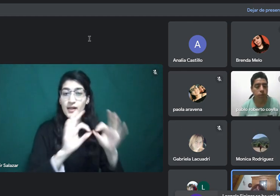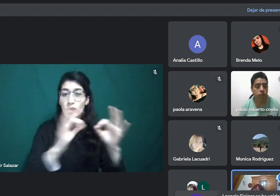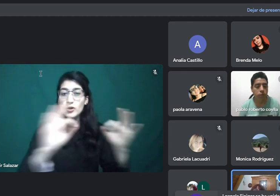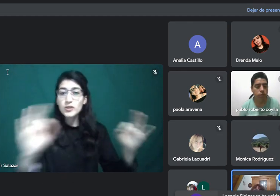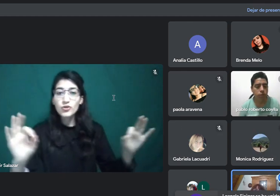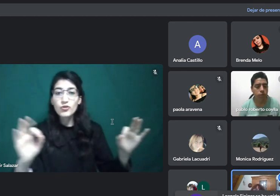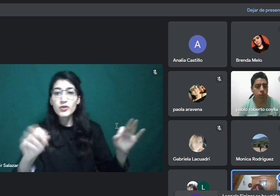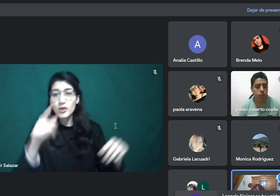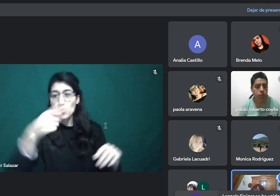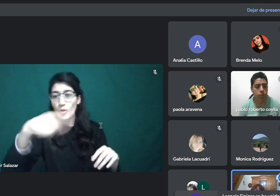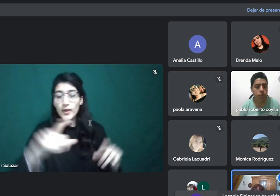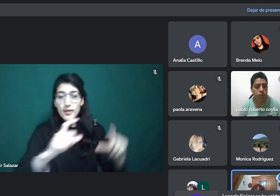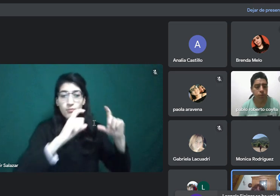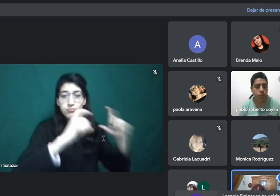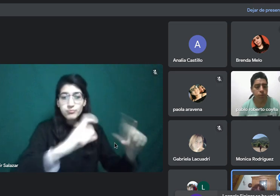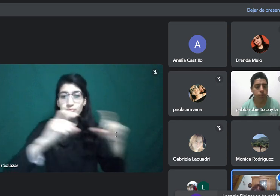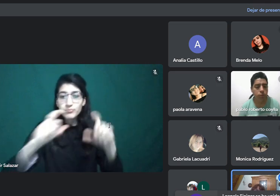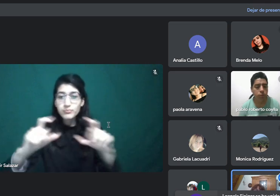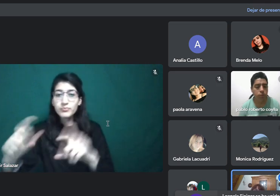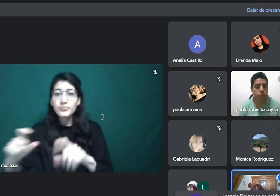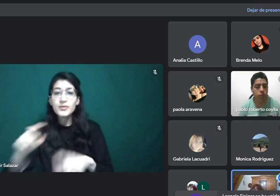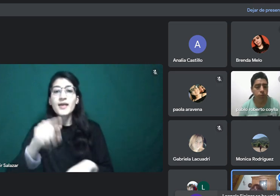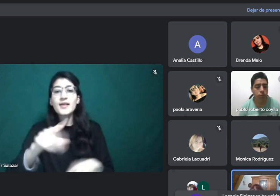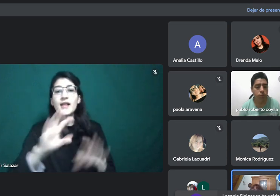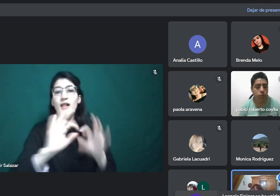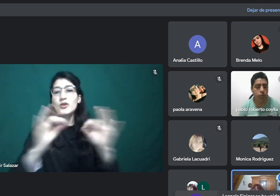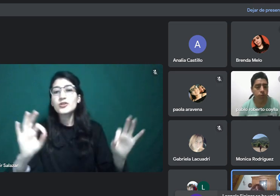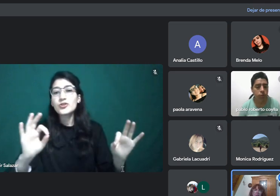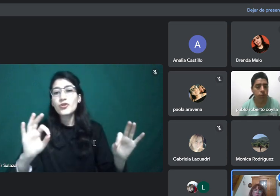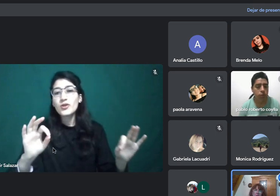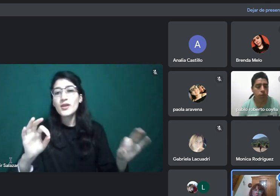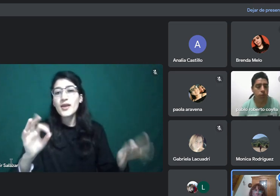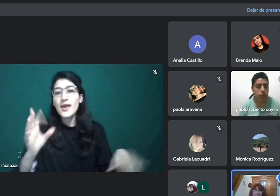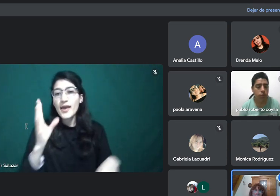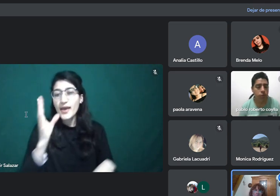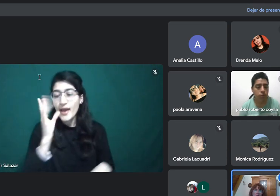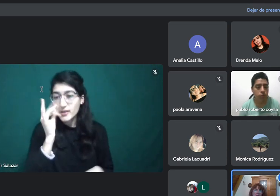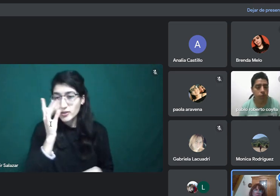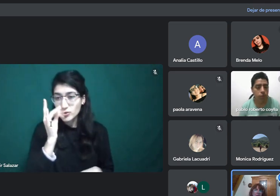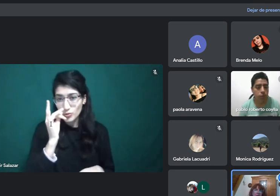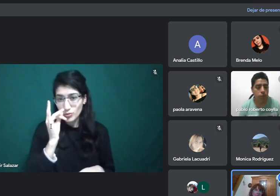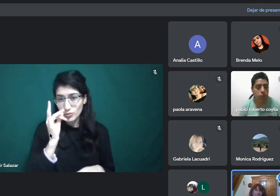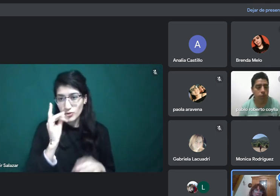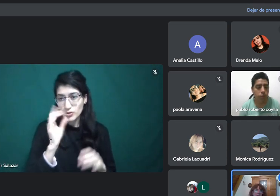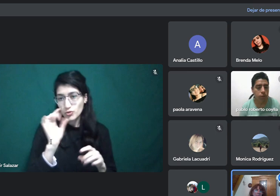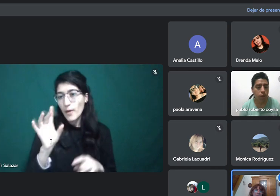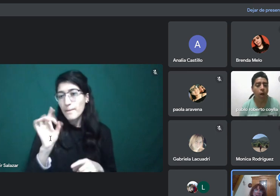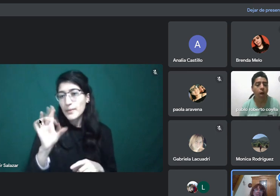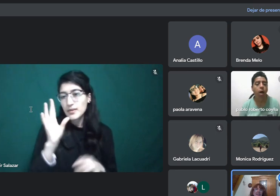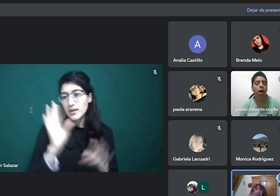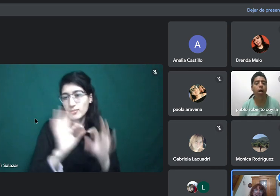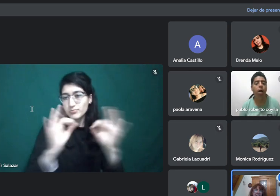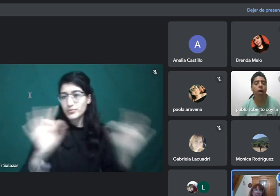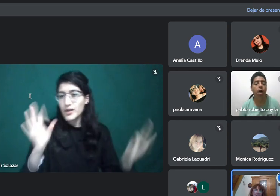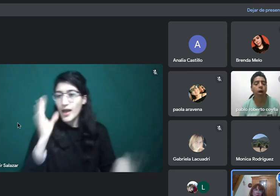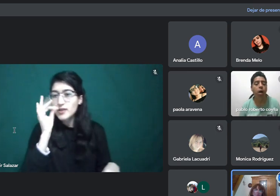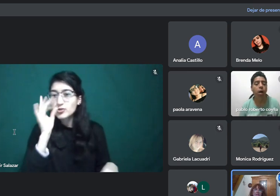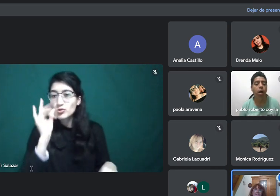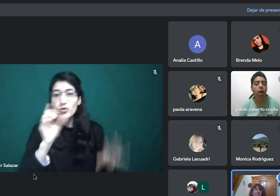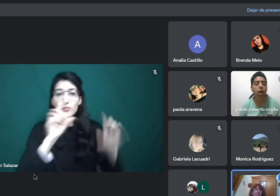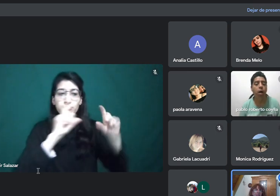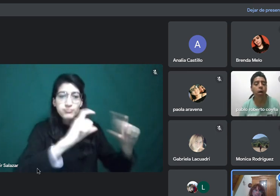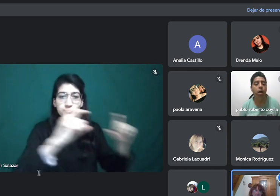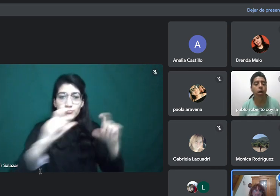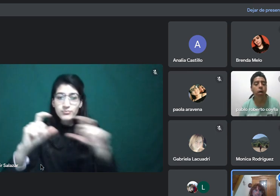preguntas están resaltadas, ¿sí? O no es que tienen que traducir todo el texto, solamente van a trabajar con